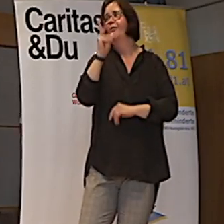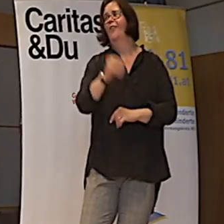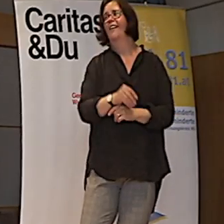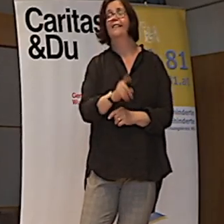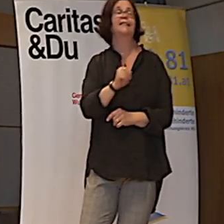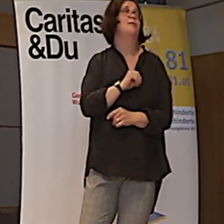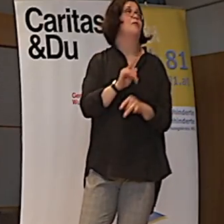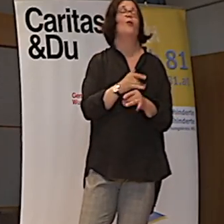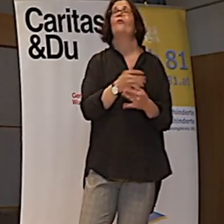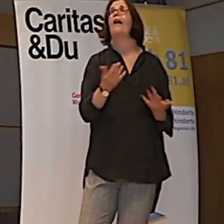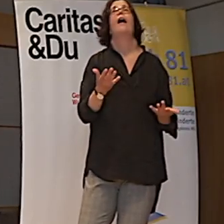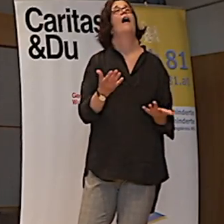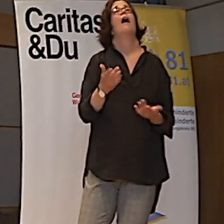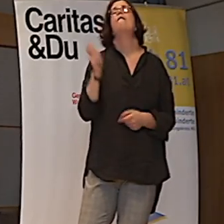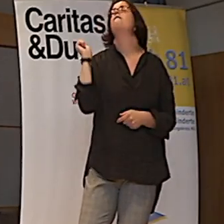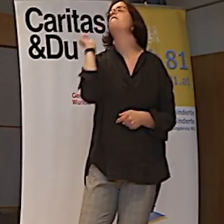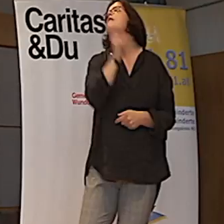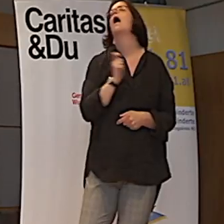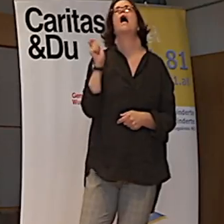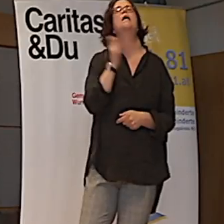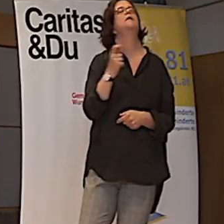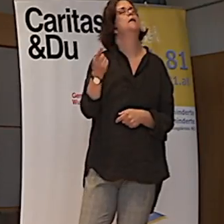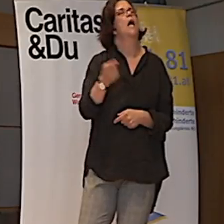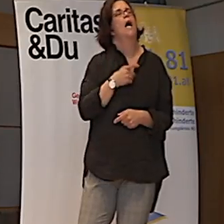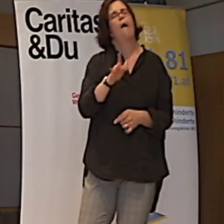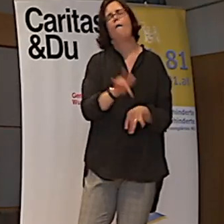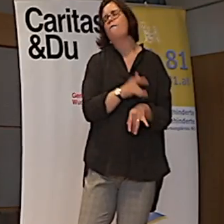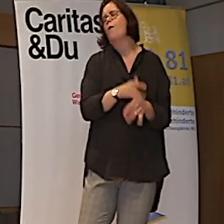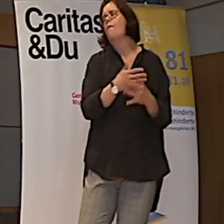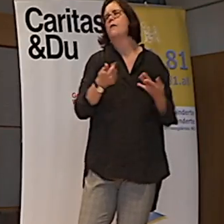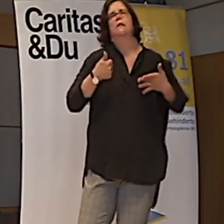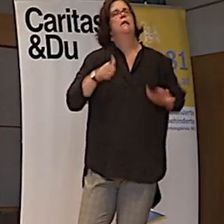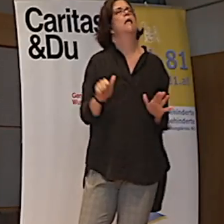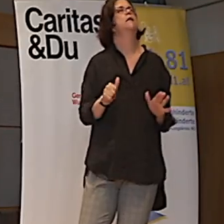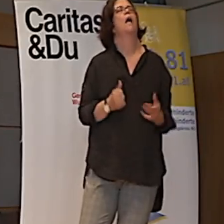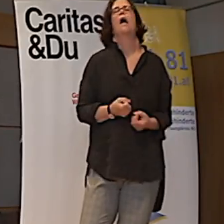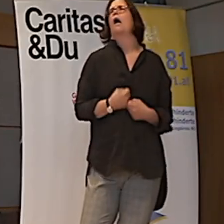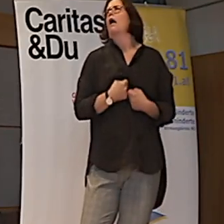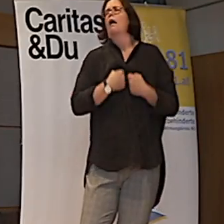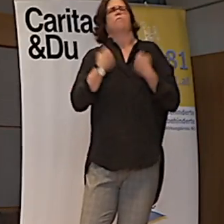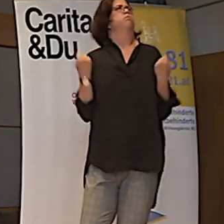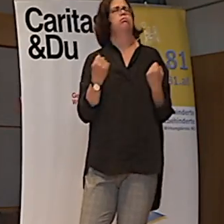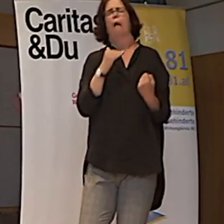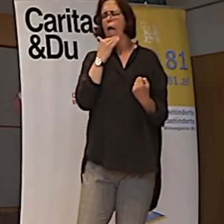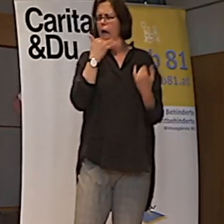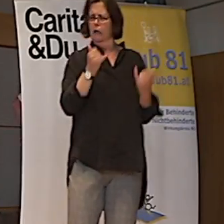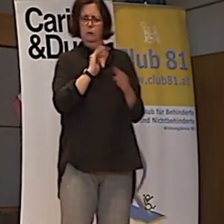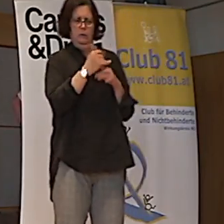Ich sage euch, das war ein solches Lächeln, die den 16-Jährigen in mir wieder rauskratzen, egal wie alt ich bin.